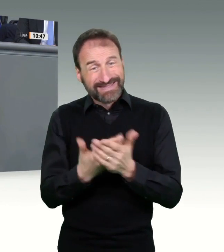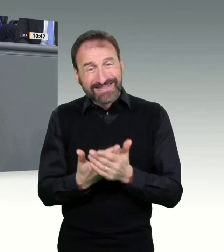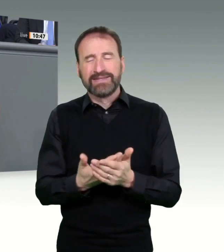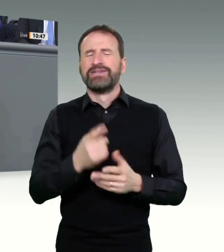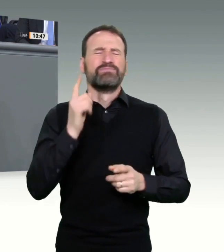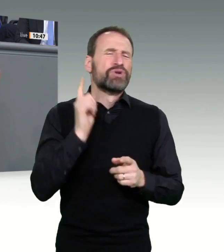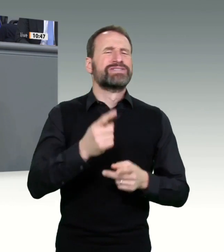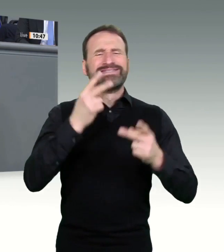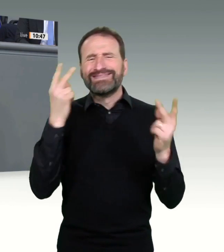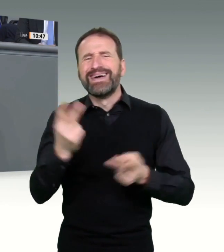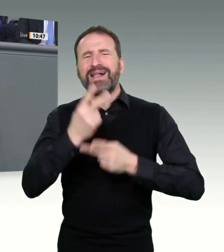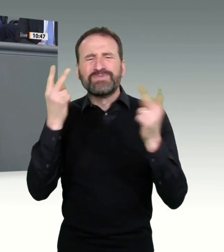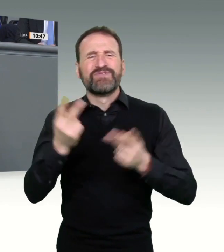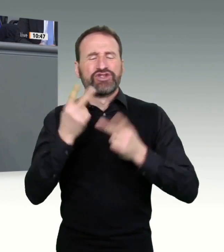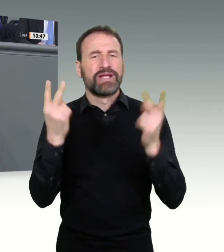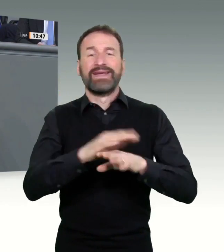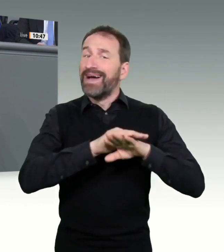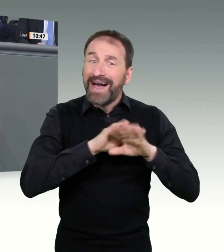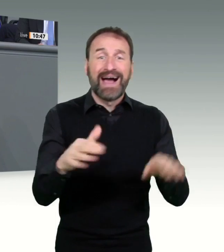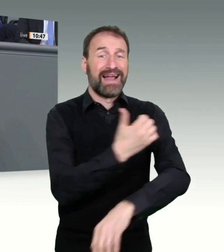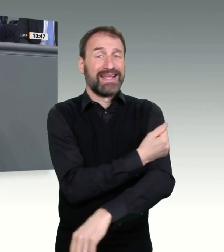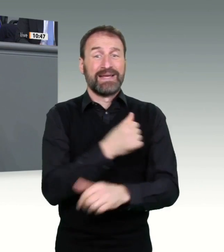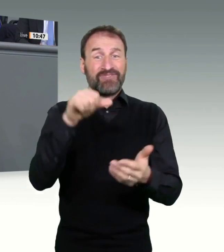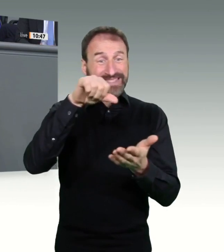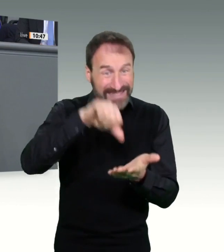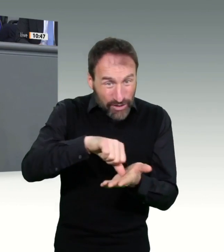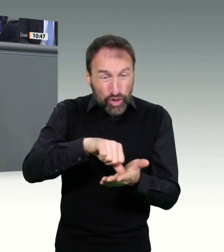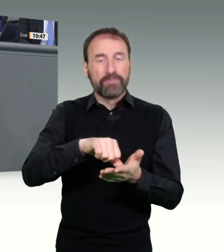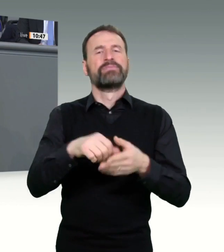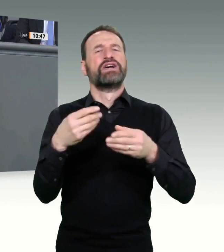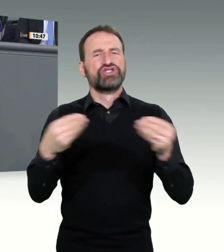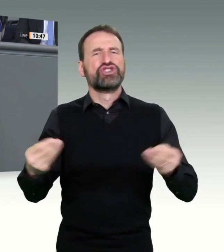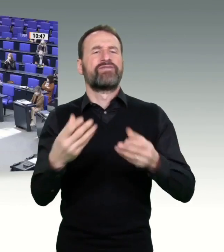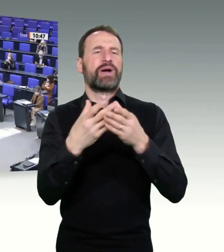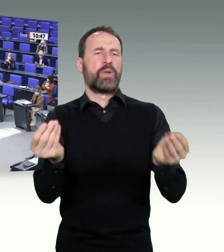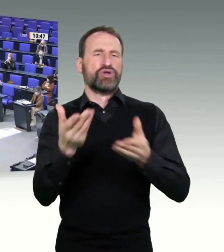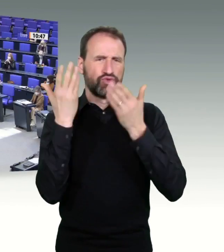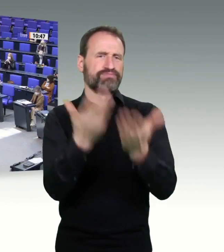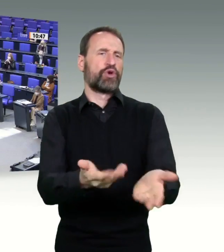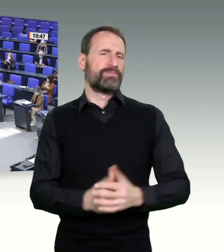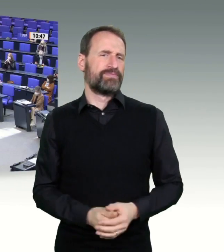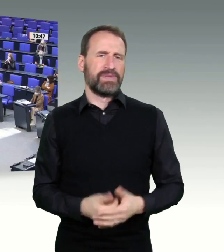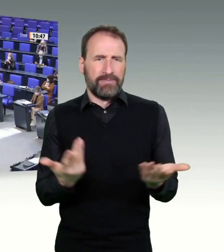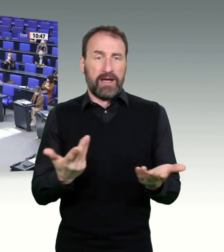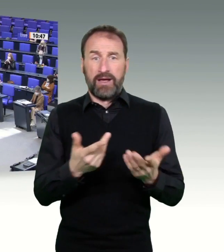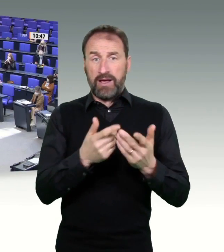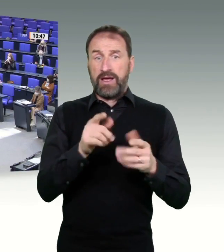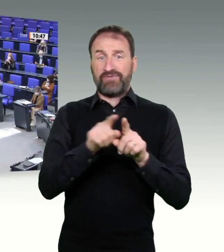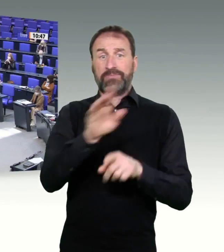gemeinsam durchgesetzt haben. Meine Damen und Herren, die Pandemie zeigt uns die verheerenden Folgen dieser